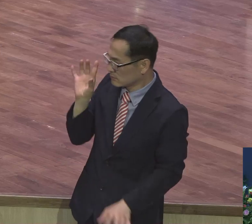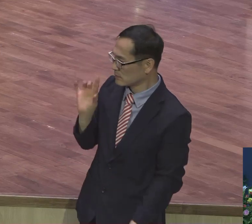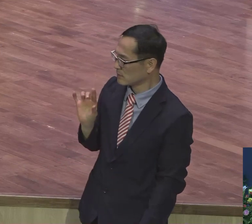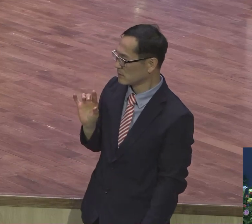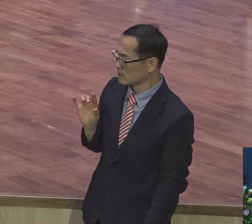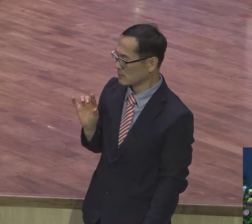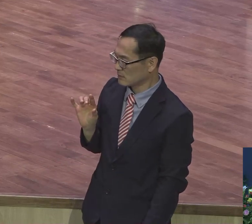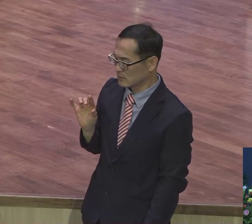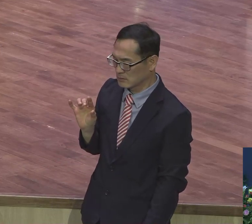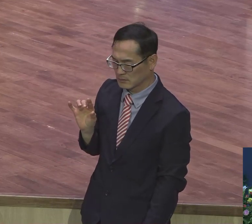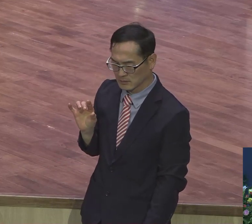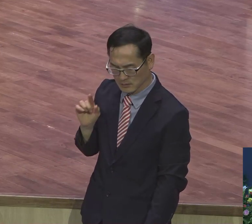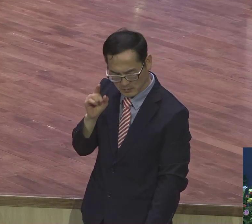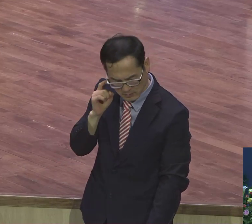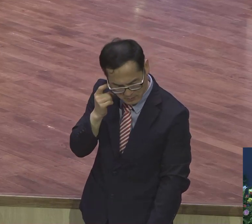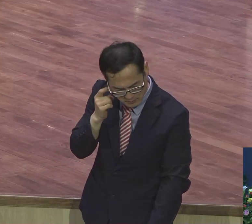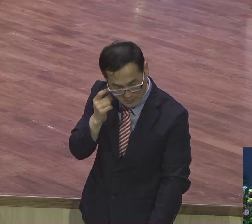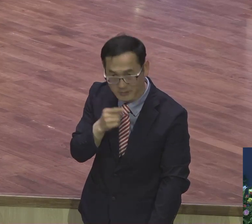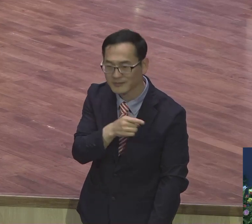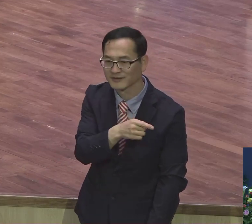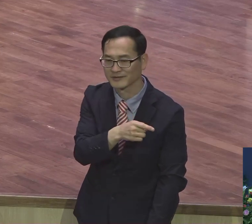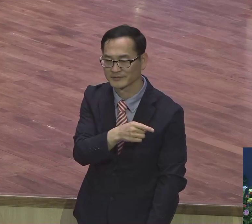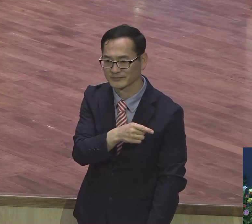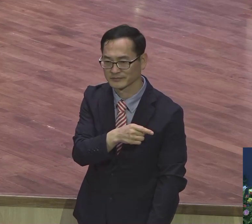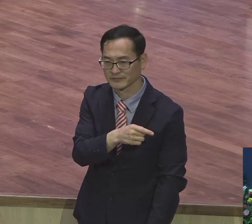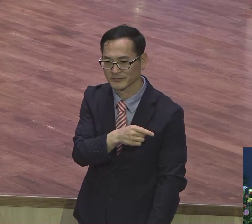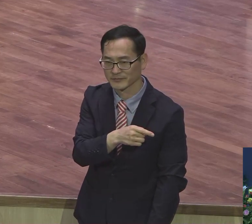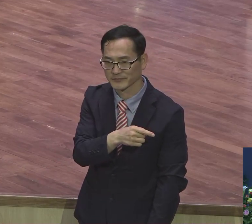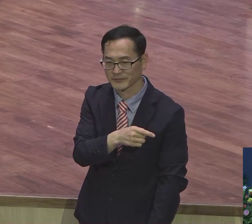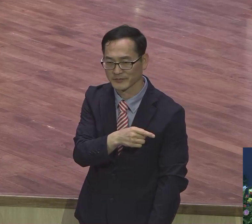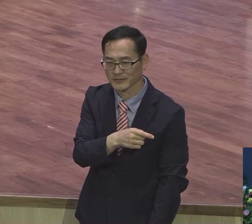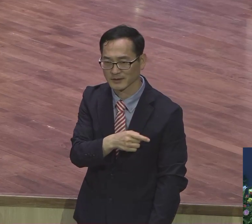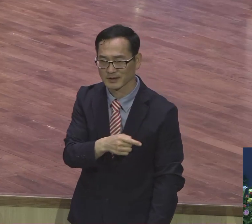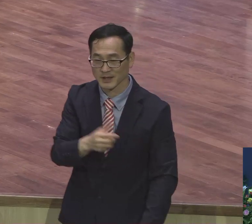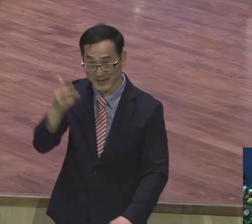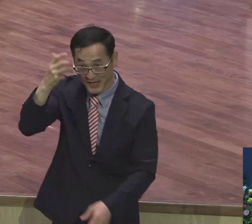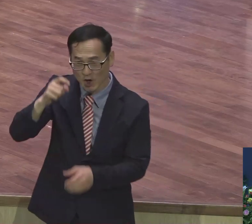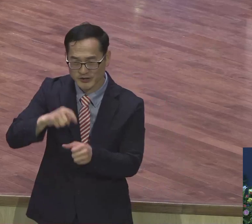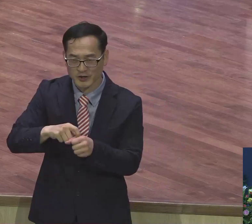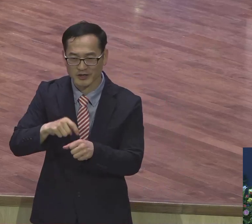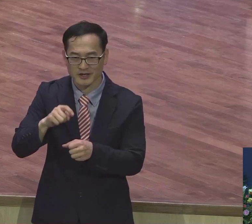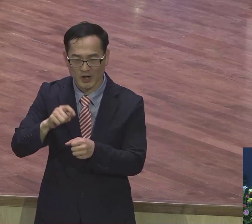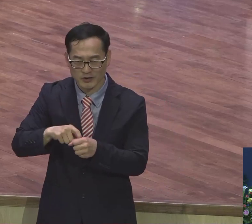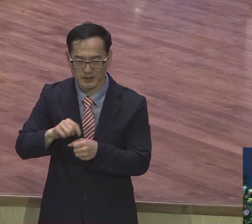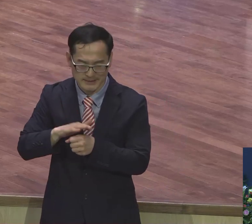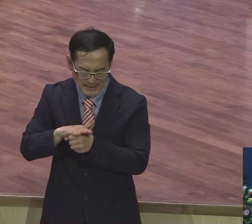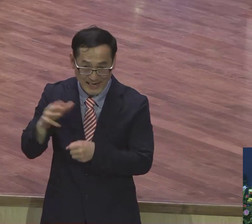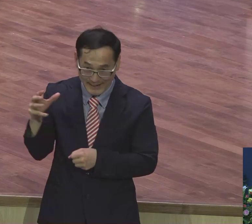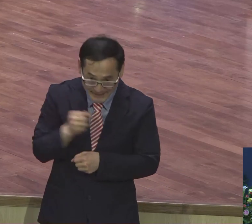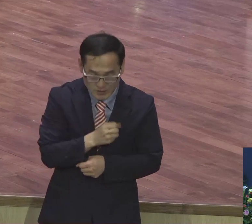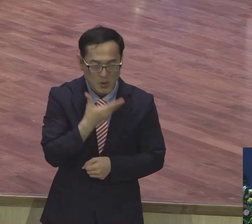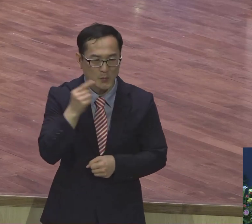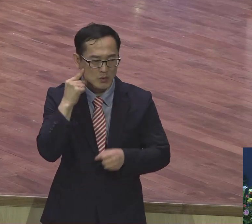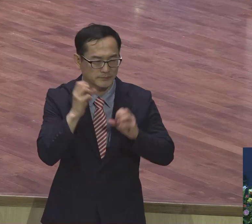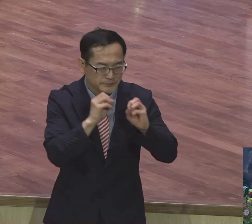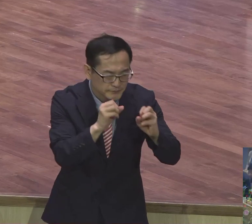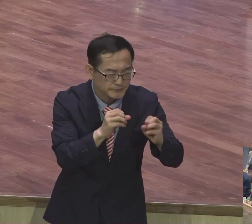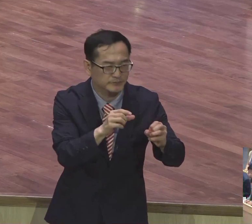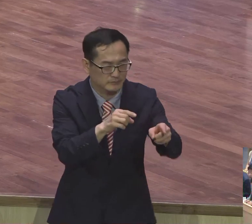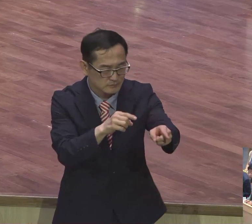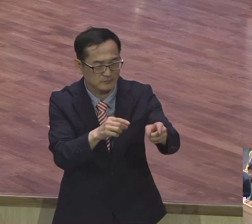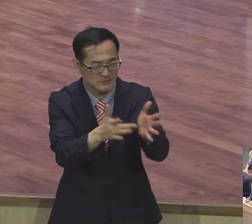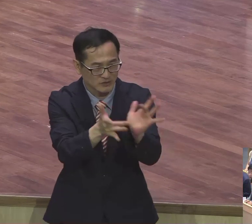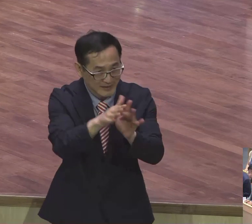그런 마음 우리 영계 모든 친구들 이런 영적 가슴을 가지고 끝까지 좋은 소식을 전하는 전도를 되시길 제목으로